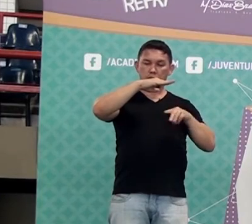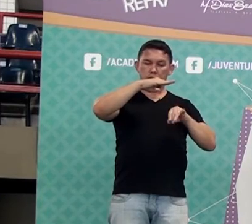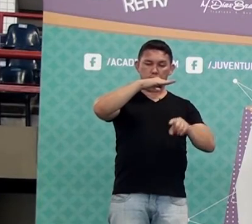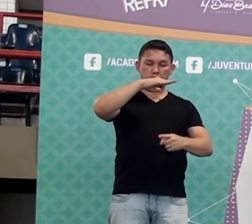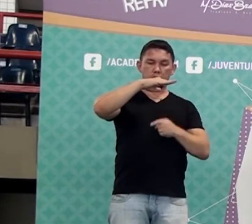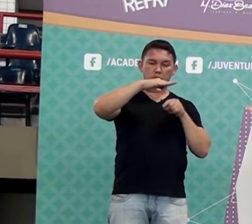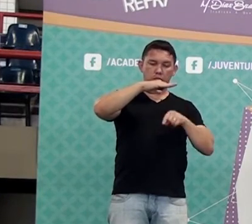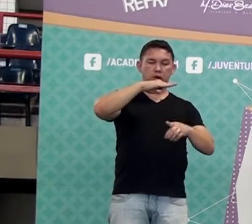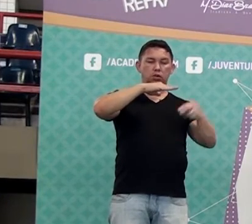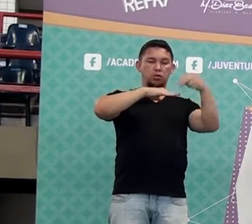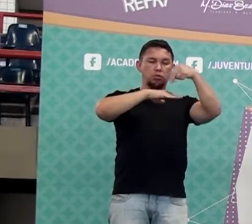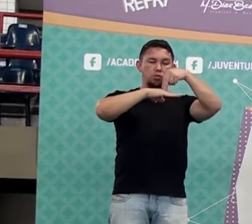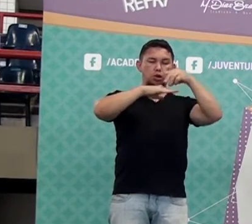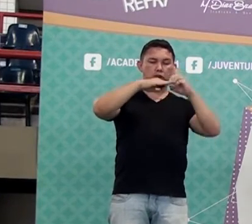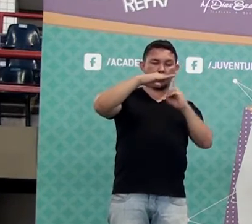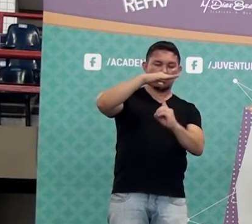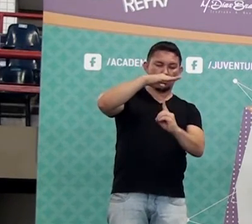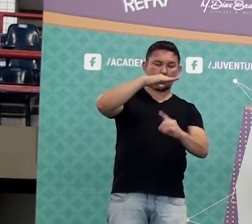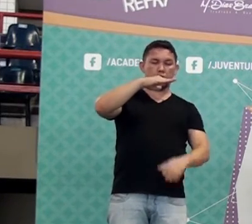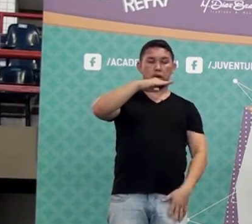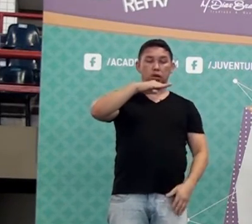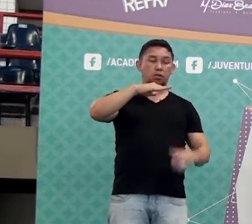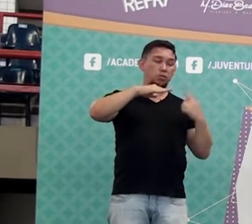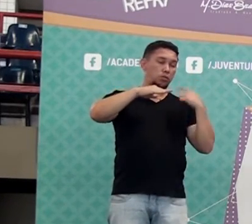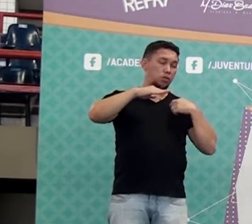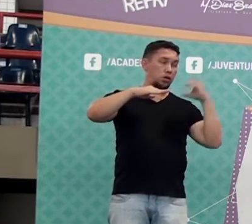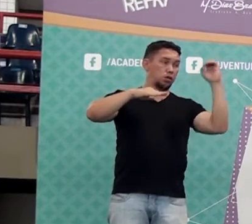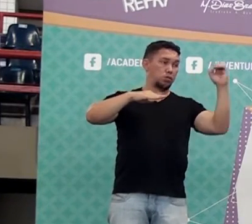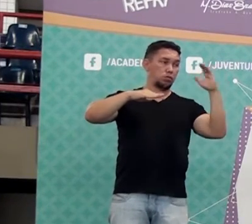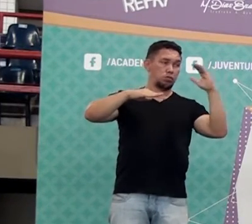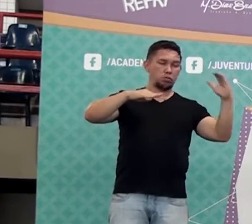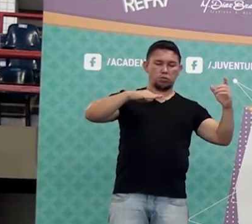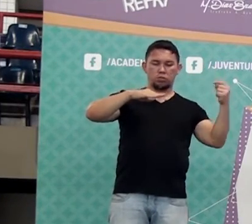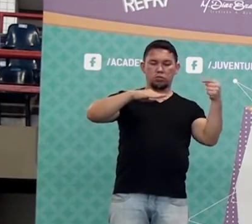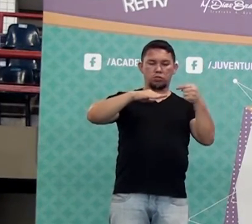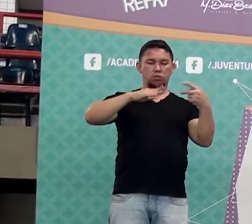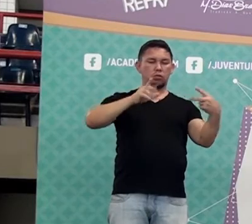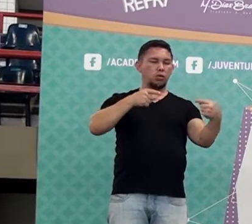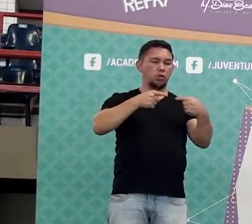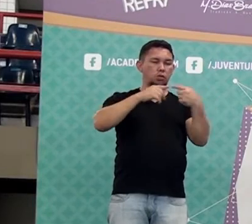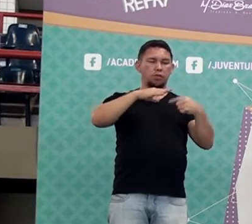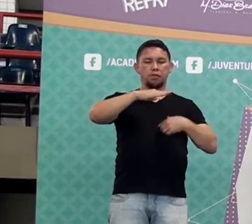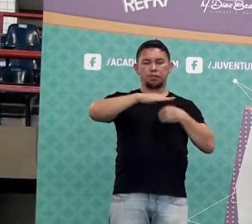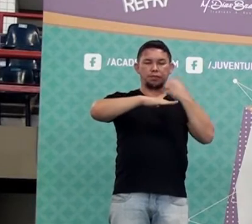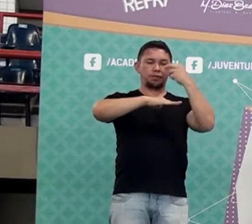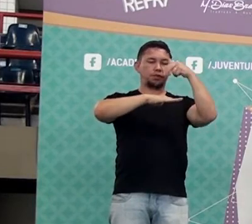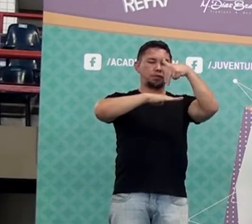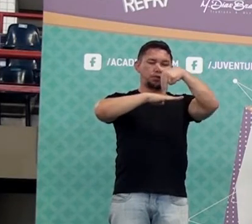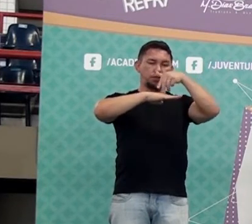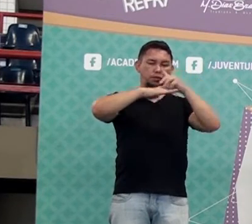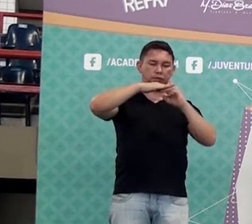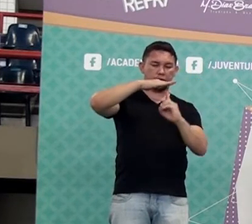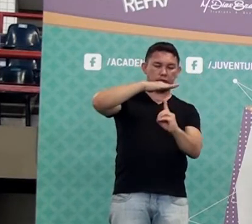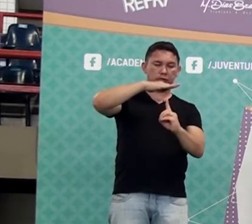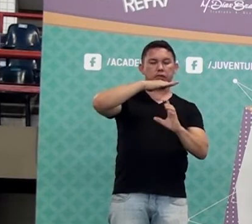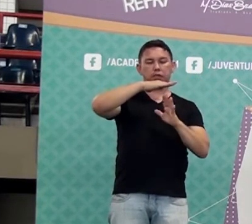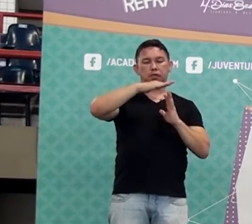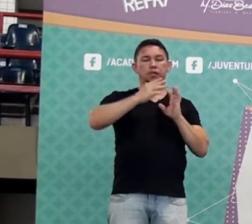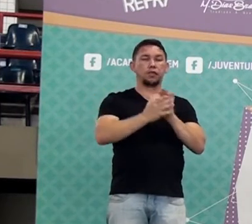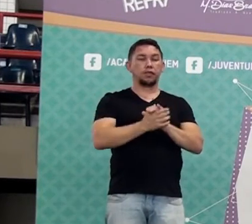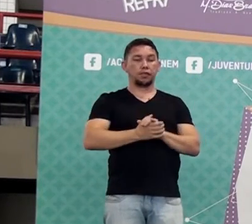É o que está embaixo, né? Pois quando eu quero falar porcentagem, é uma fração como outra qualquer. Mas com uma particularidade.